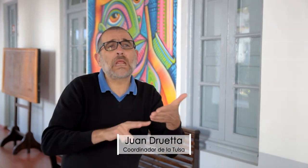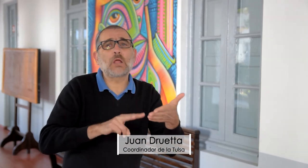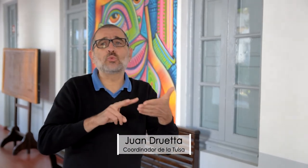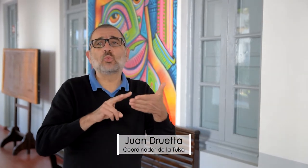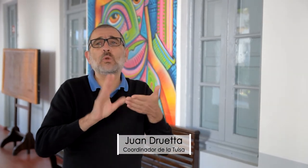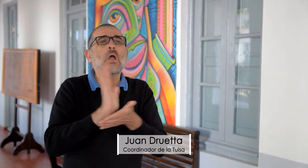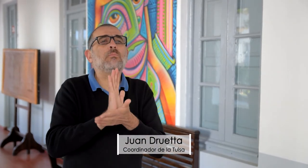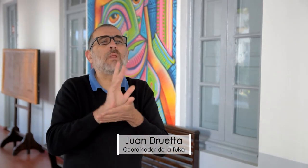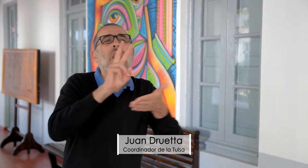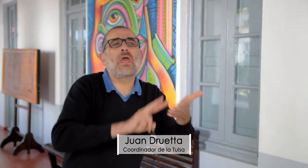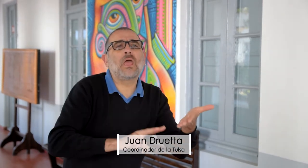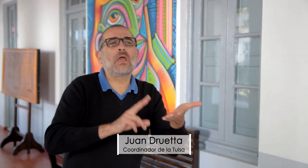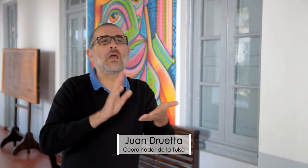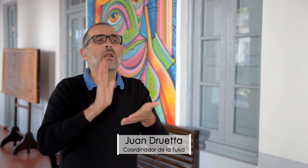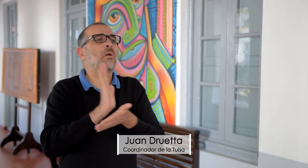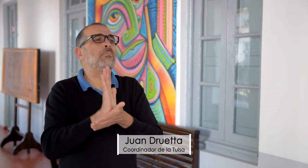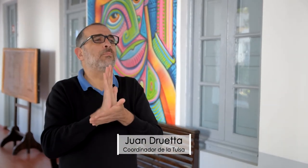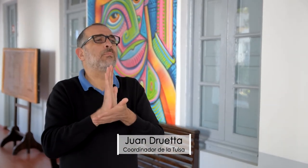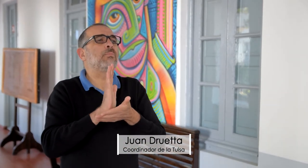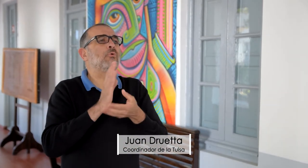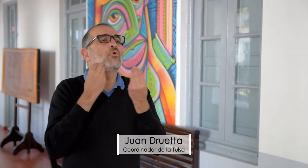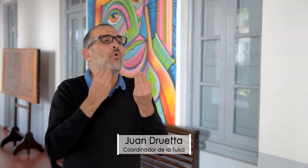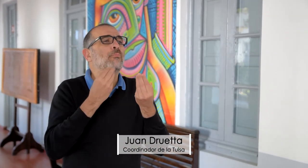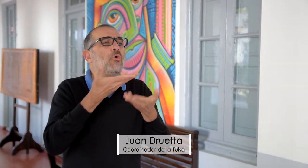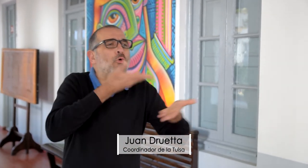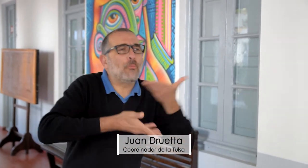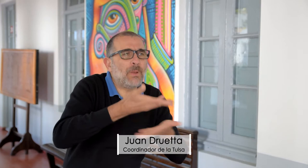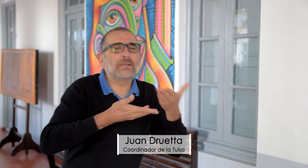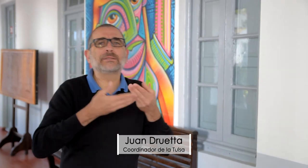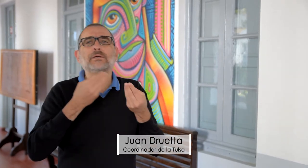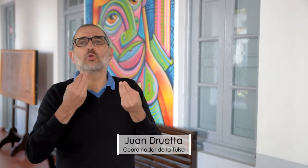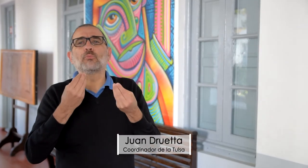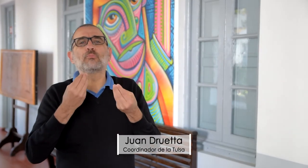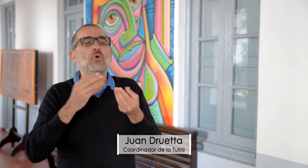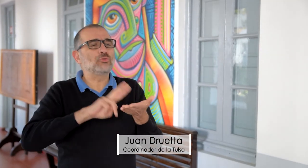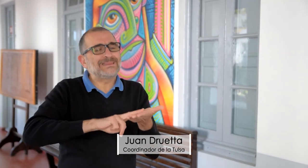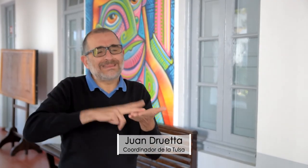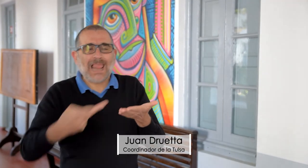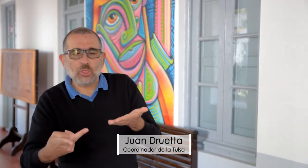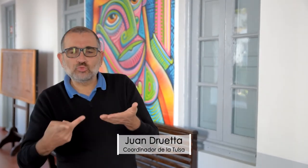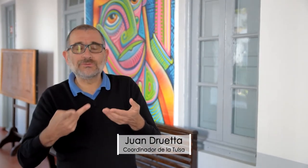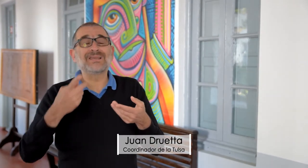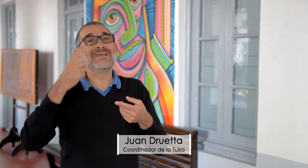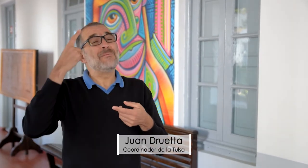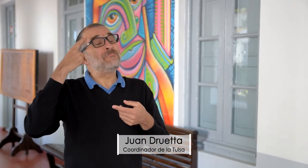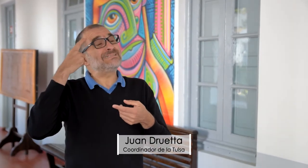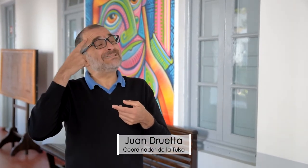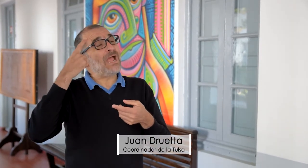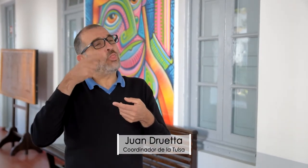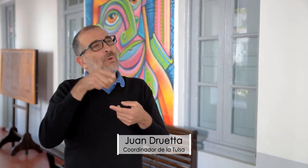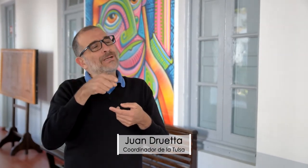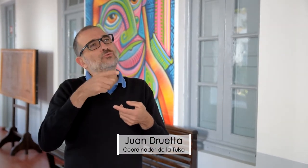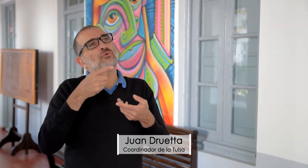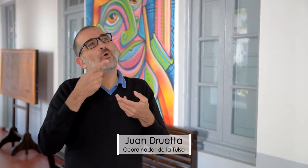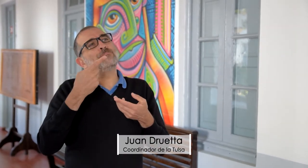como una introducción a la literatura, a la lectura en sí, a compartirnos. Y también